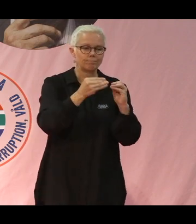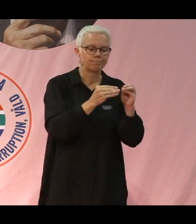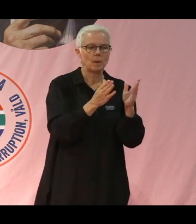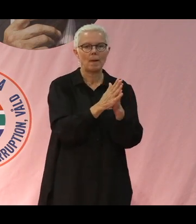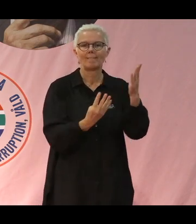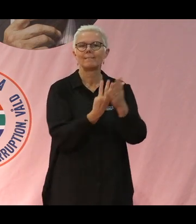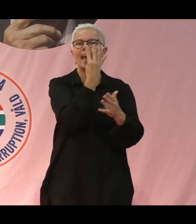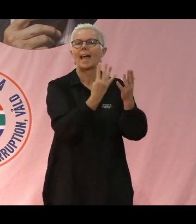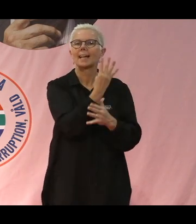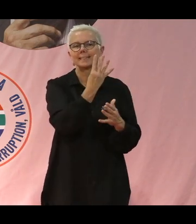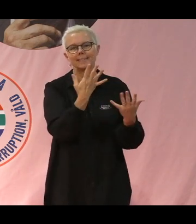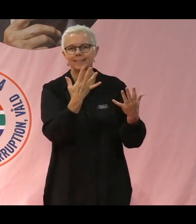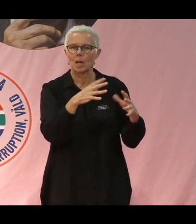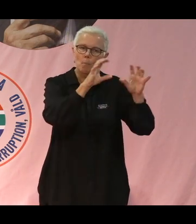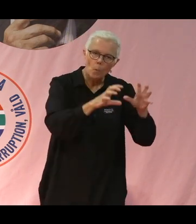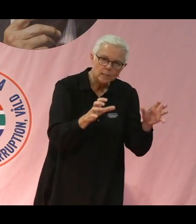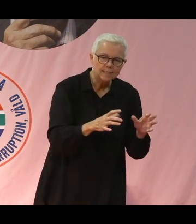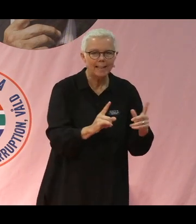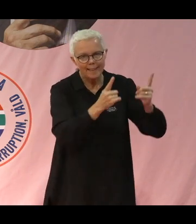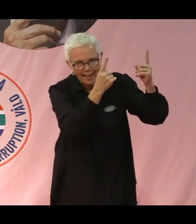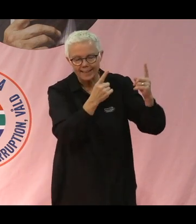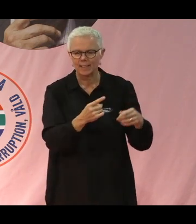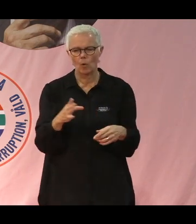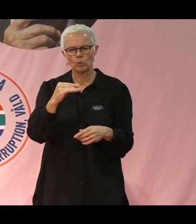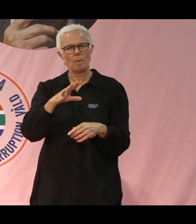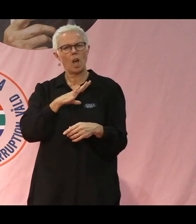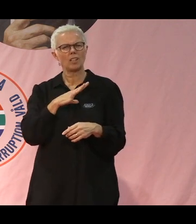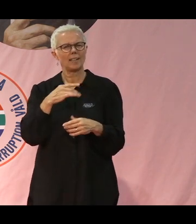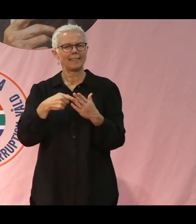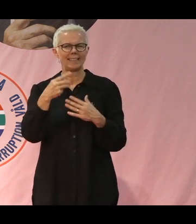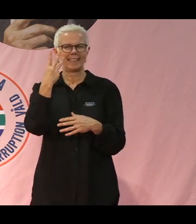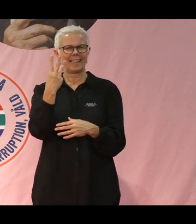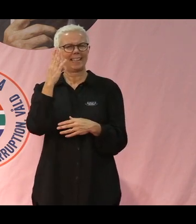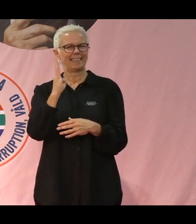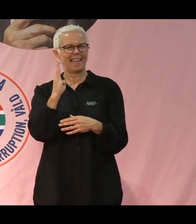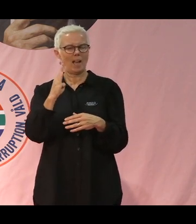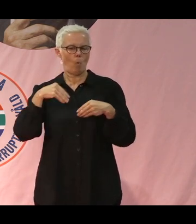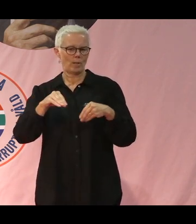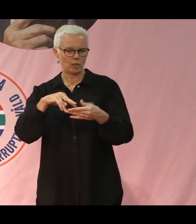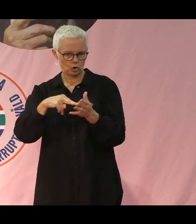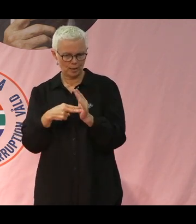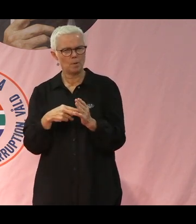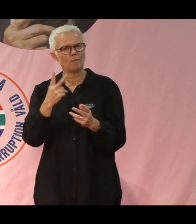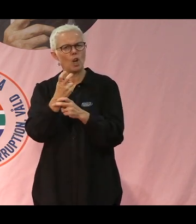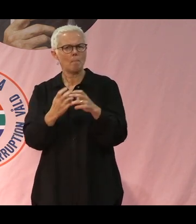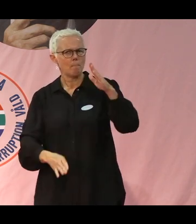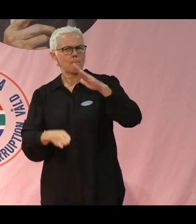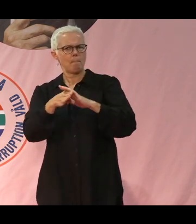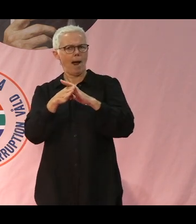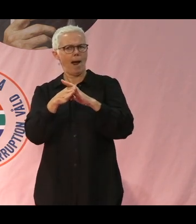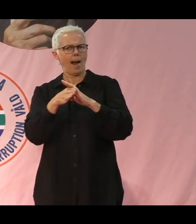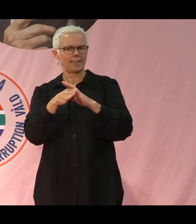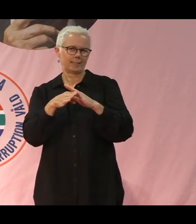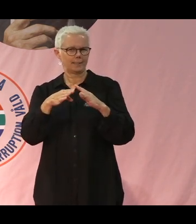Och då jobbar man i en slags 3D-odlingssystem, att man försöker maximera ytan. jobbar under marken med